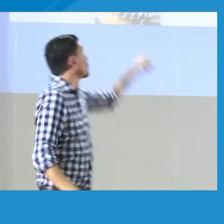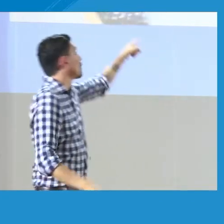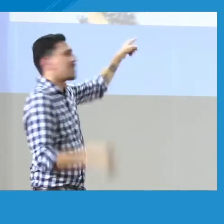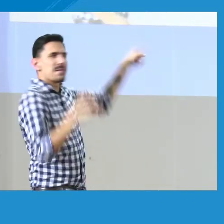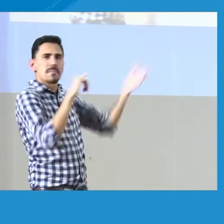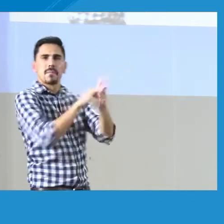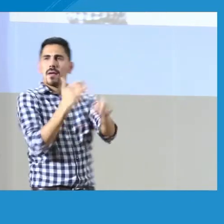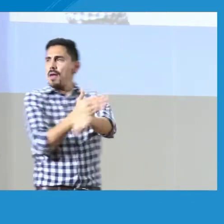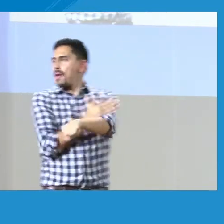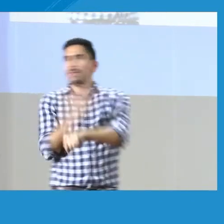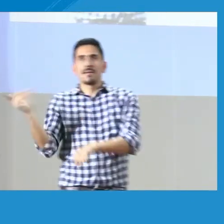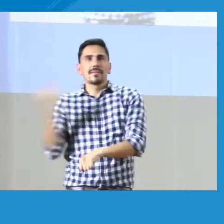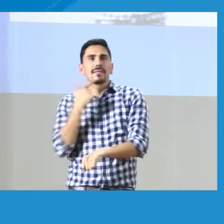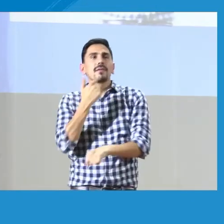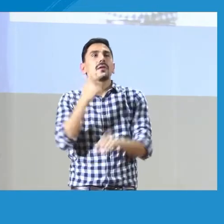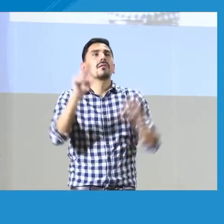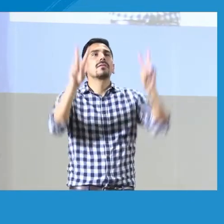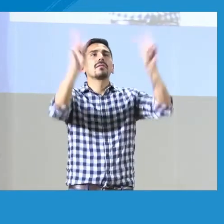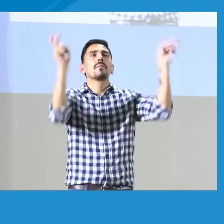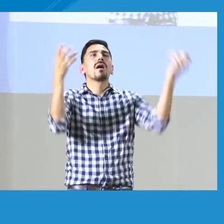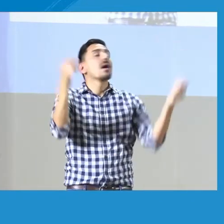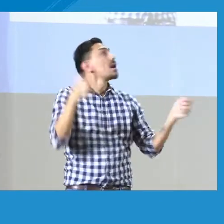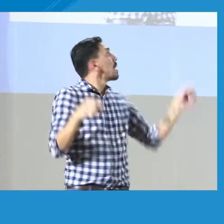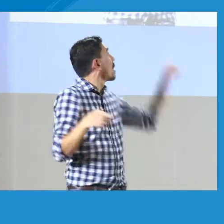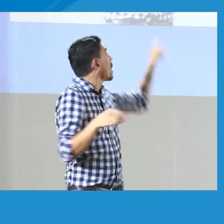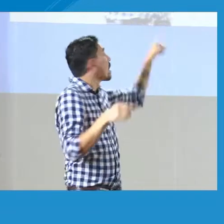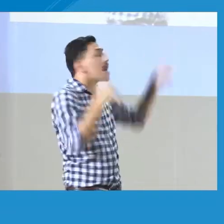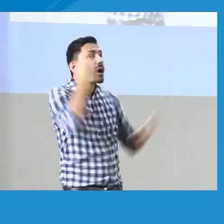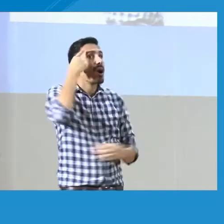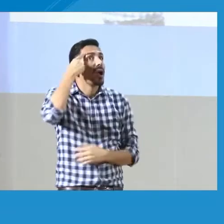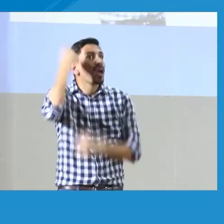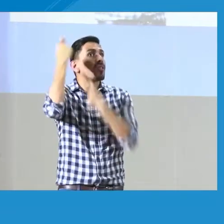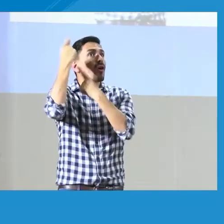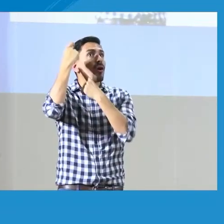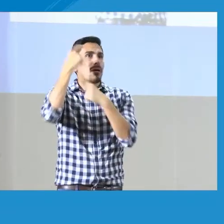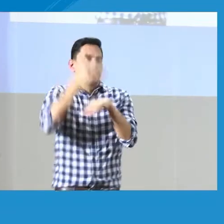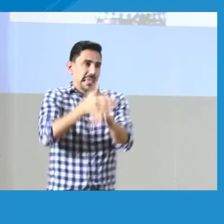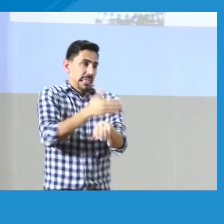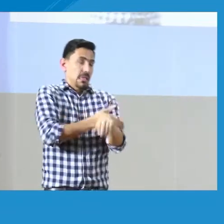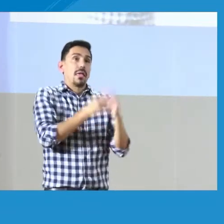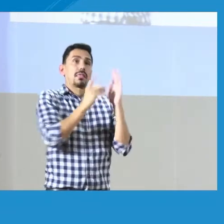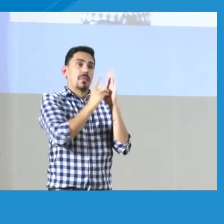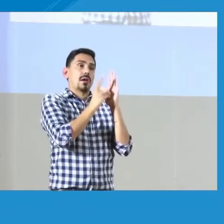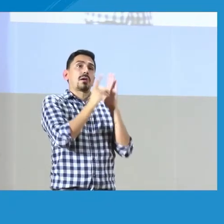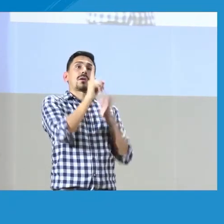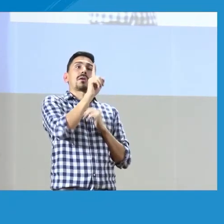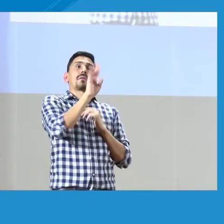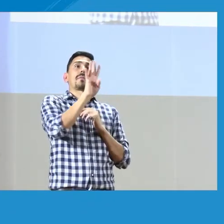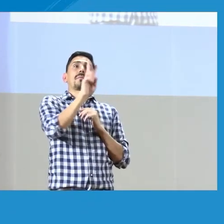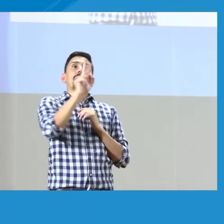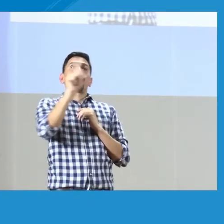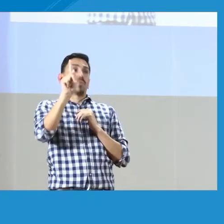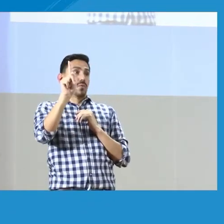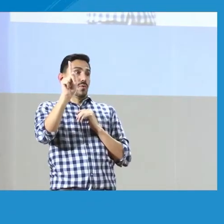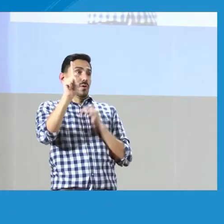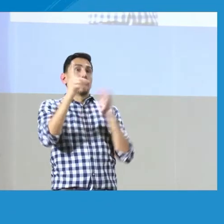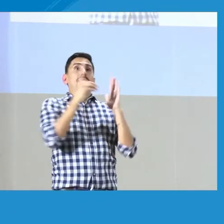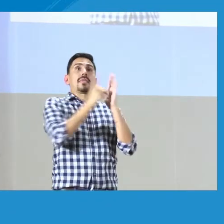voy a compartir estas diapositivas y como dijeron anteriormente, vamos a hablar de los retos del decreto